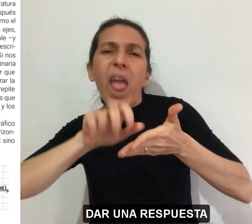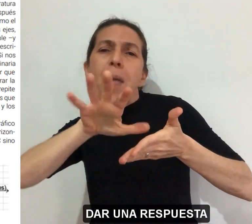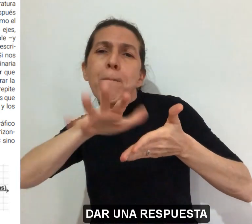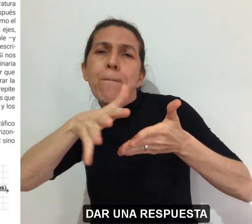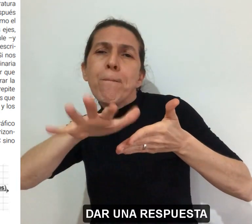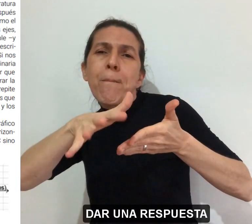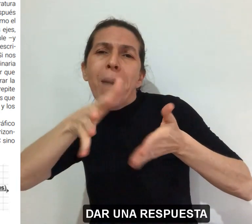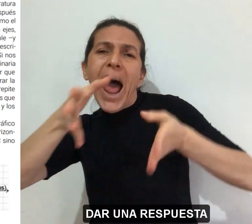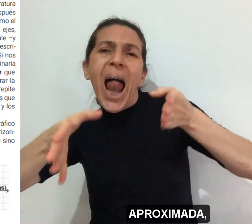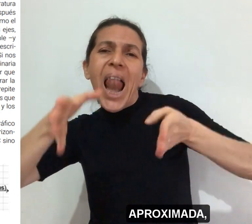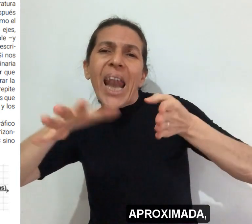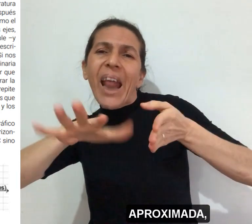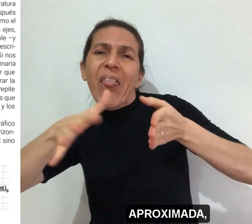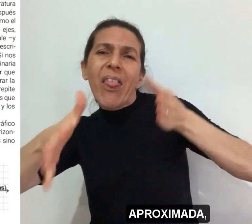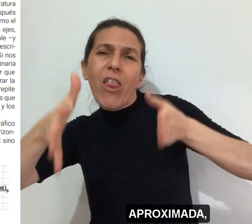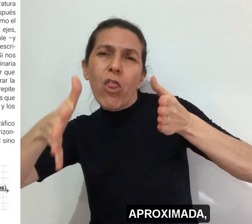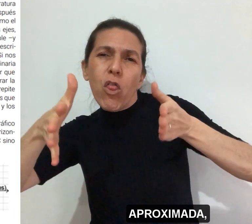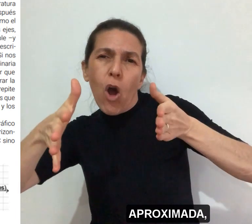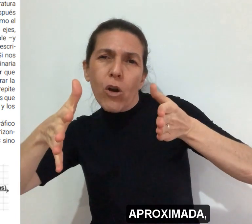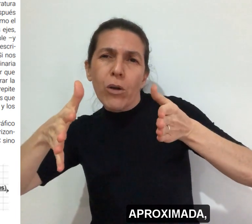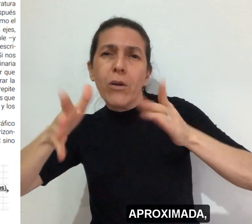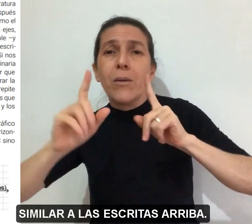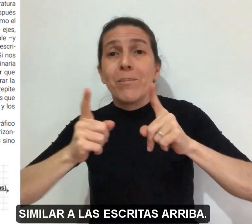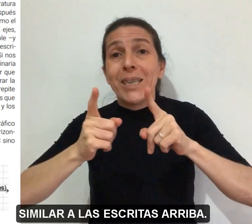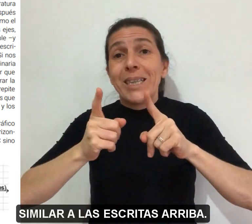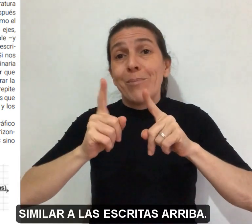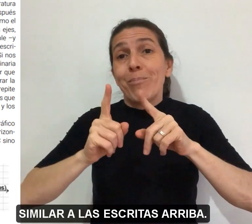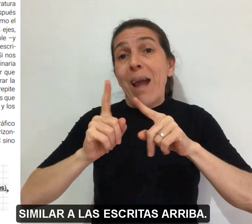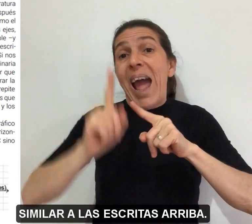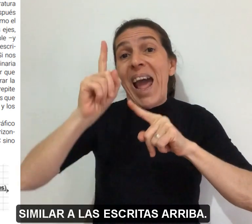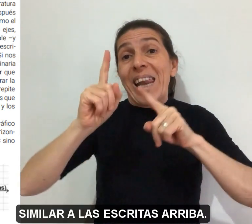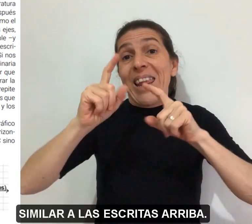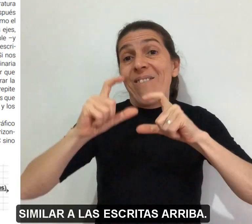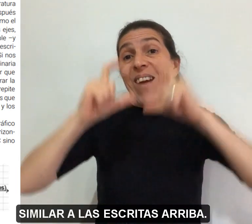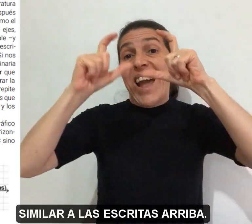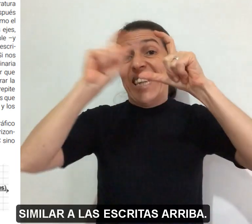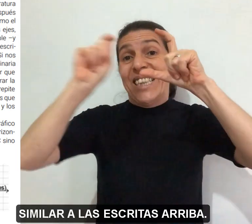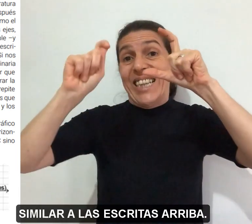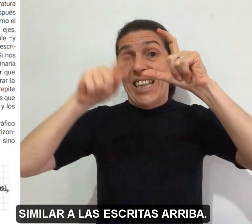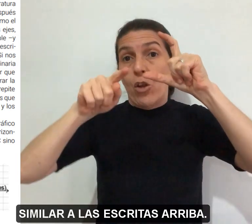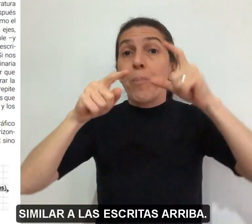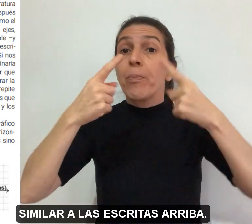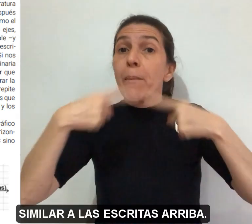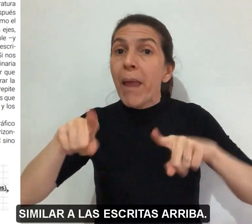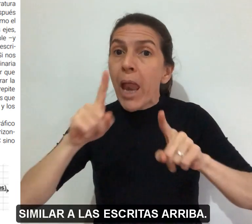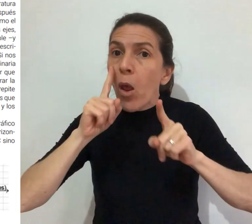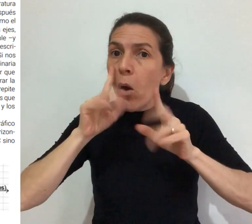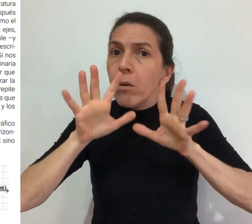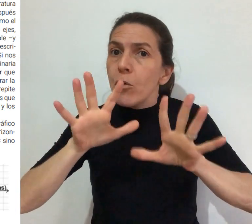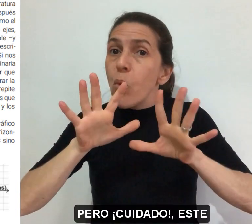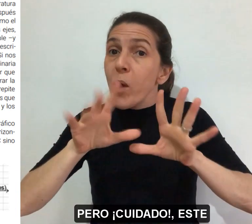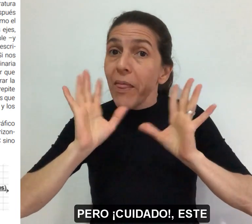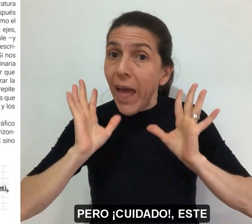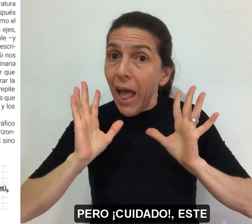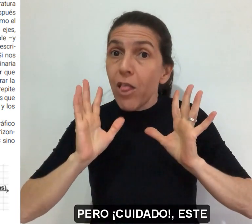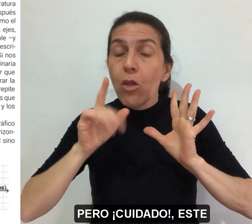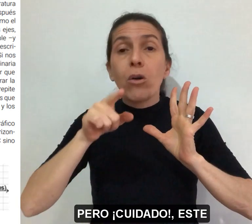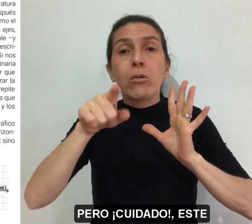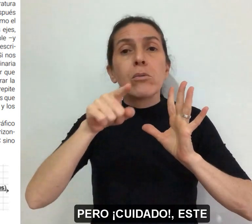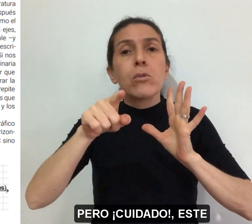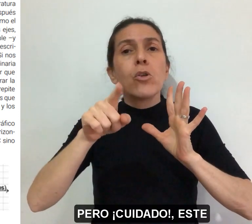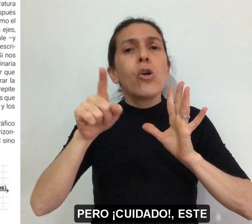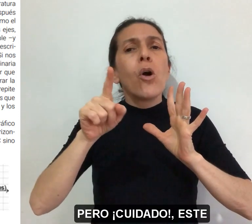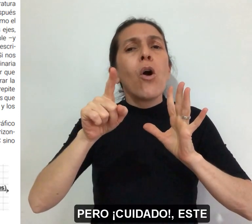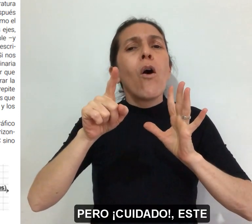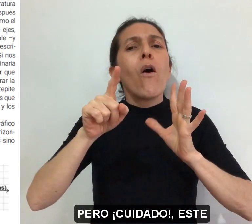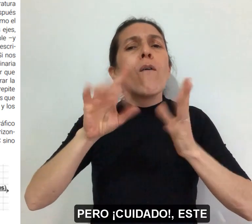dar una respuesta aproximada, similar a las escritas arriba. Pero cuidado,